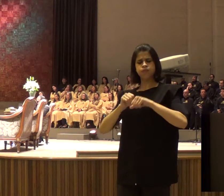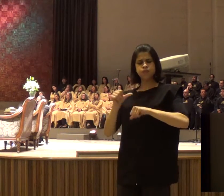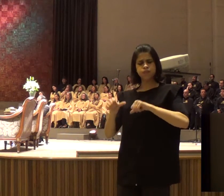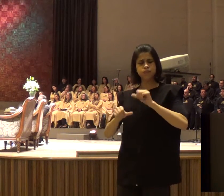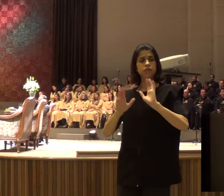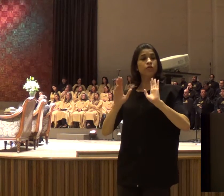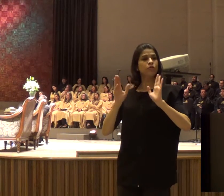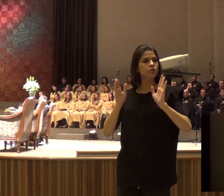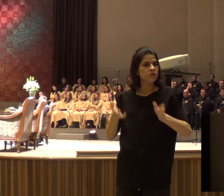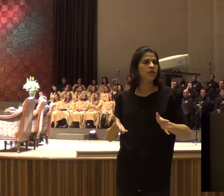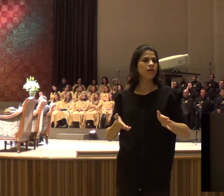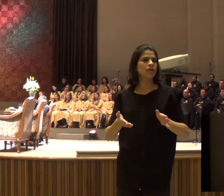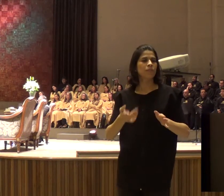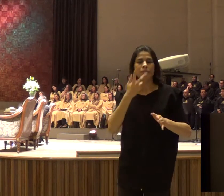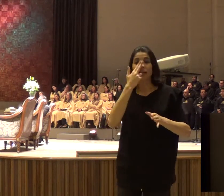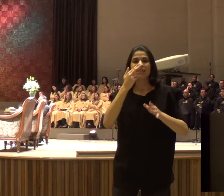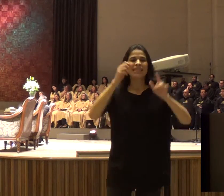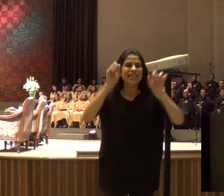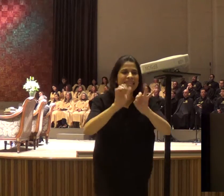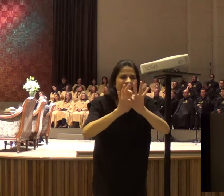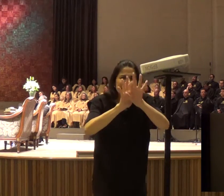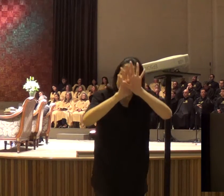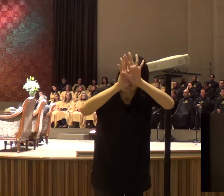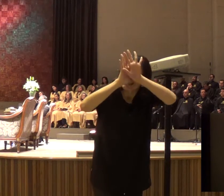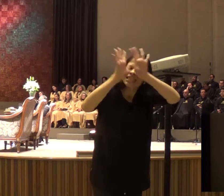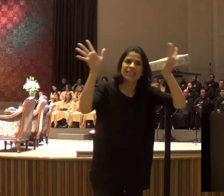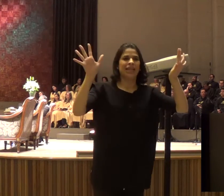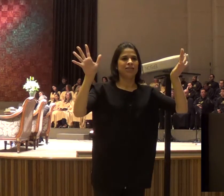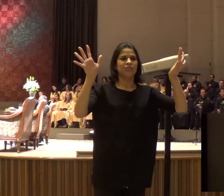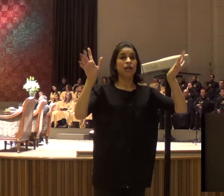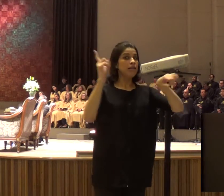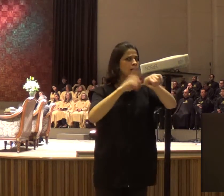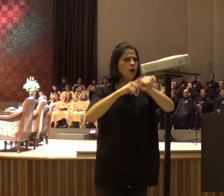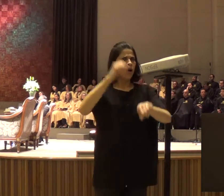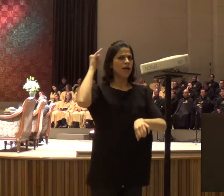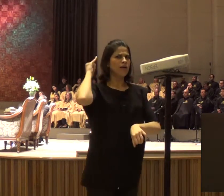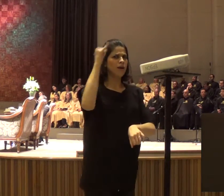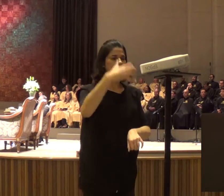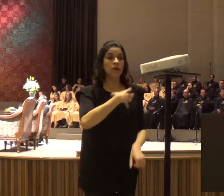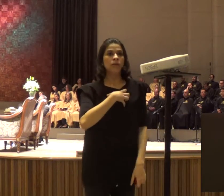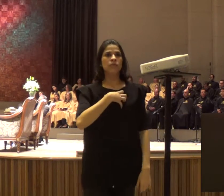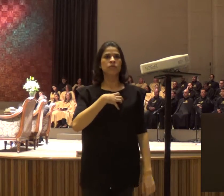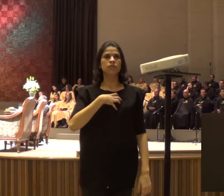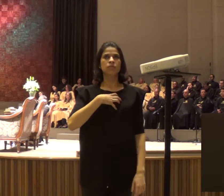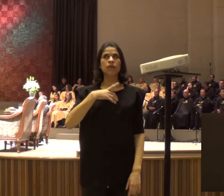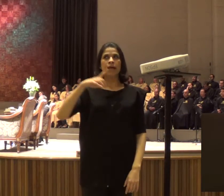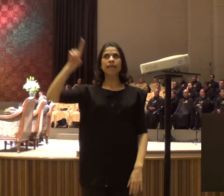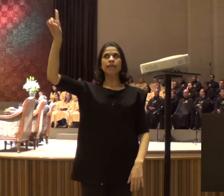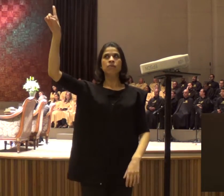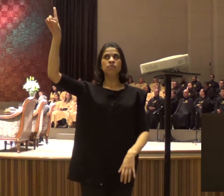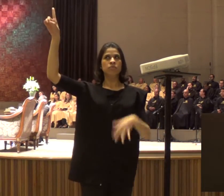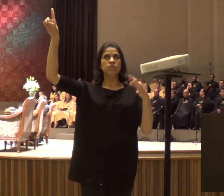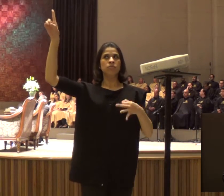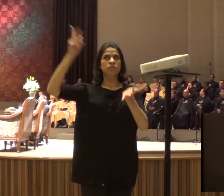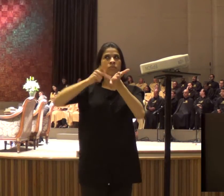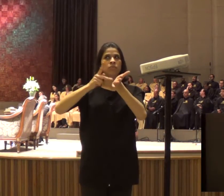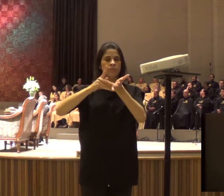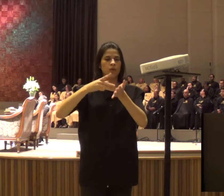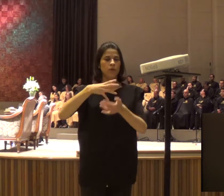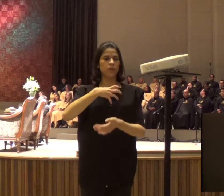audível, e que a gente sabe, que Deus está falando, conosco, é interessante isso, porque